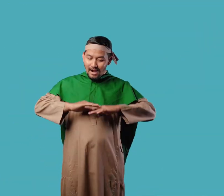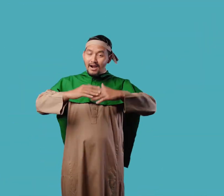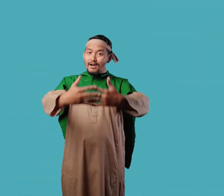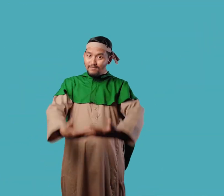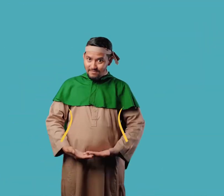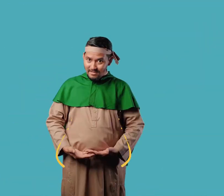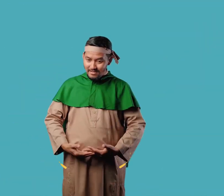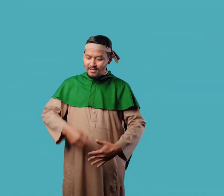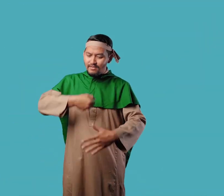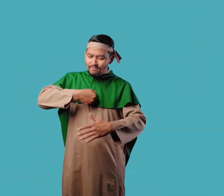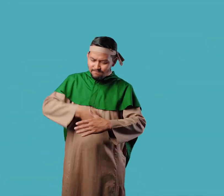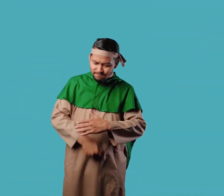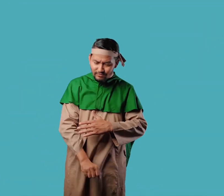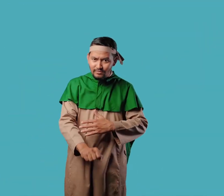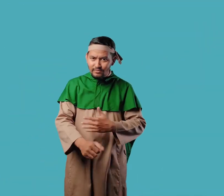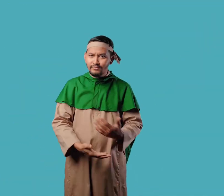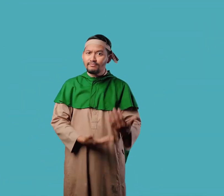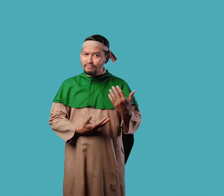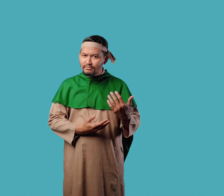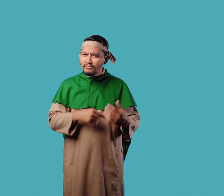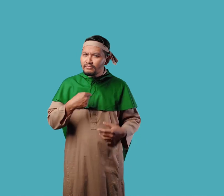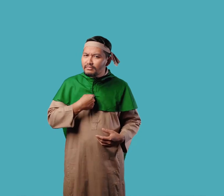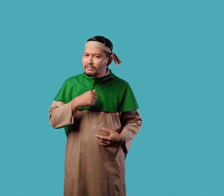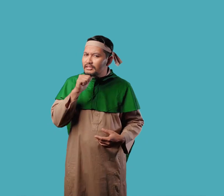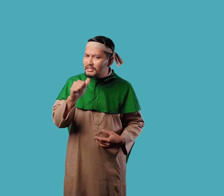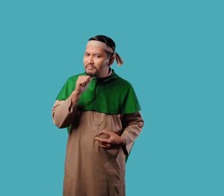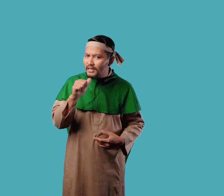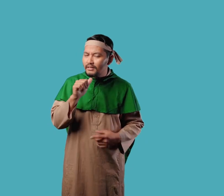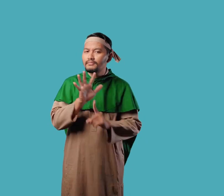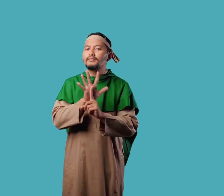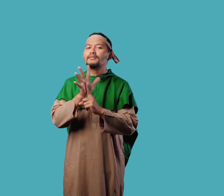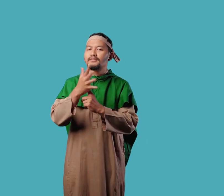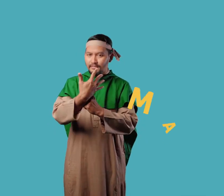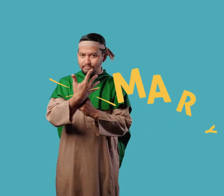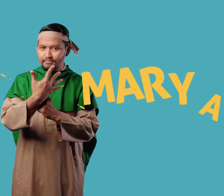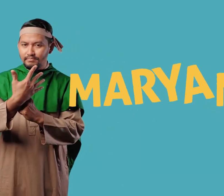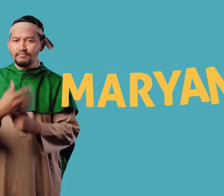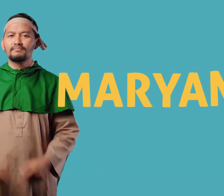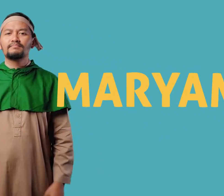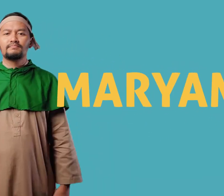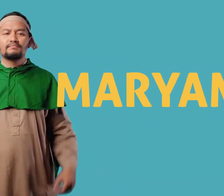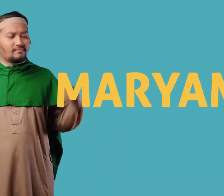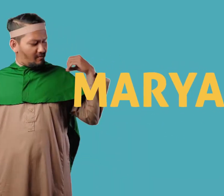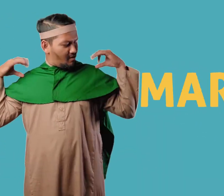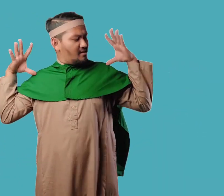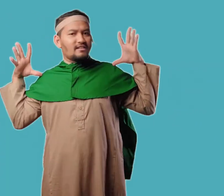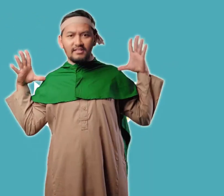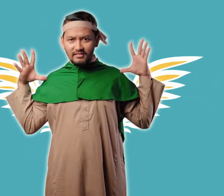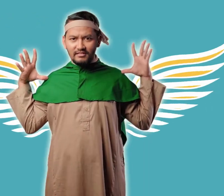yang tidak memiliki pasangan yang ditakdirkan hamil dan melahirkan itu bernama Mariam Suatu hari ketika